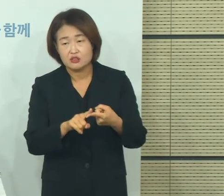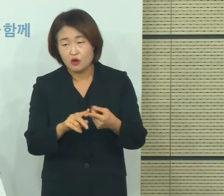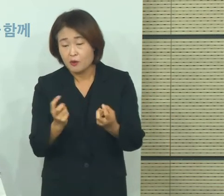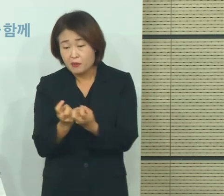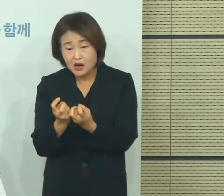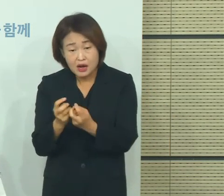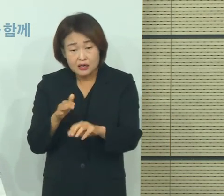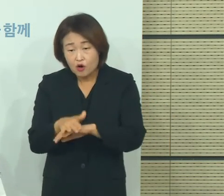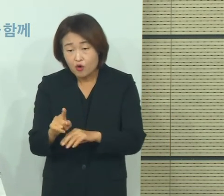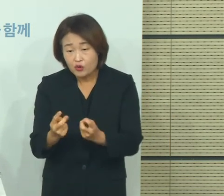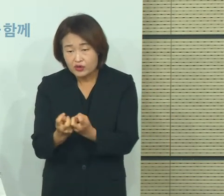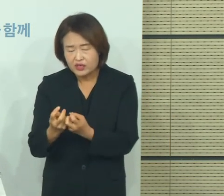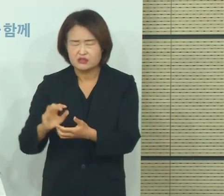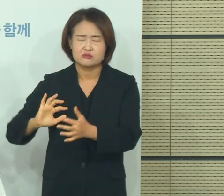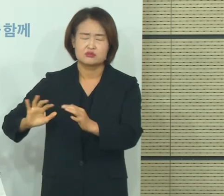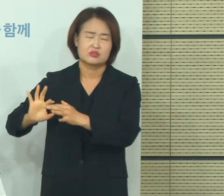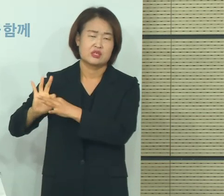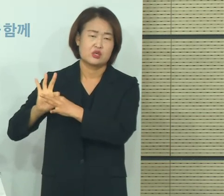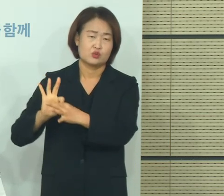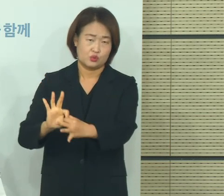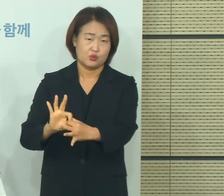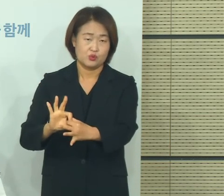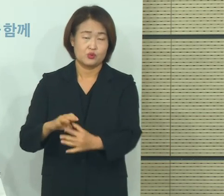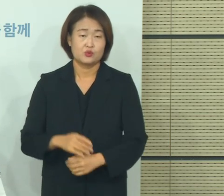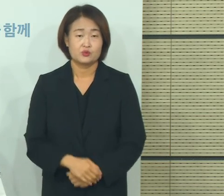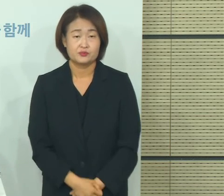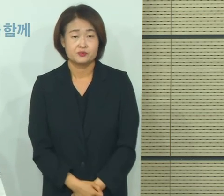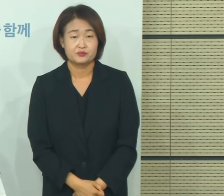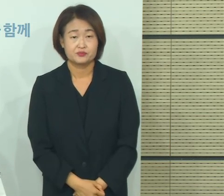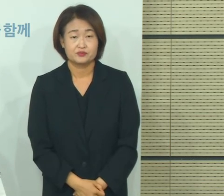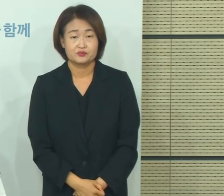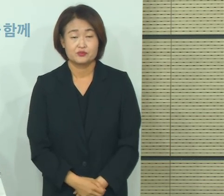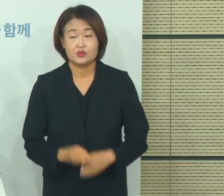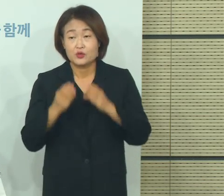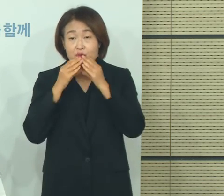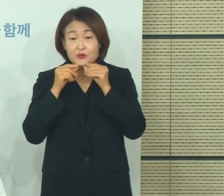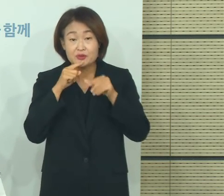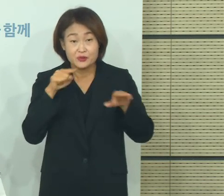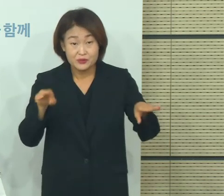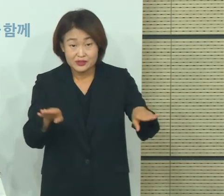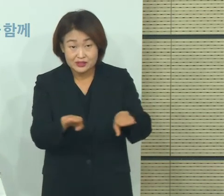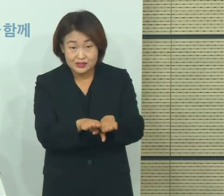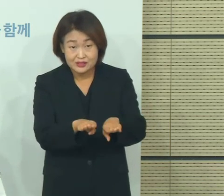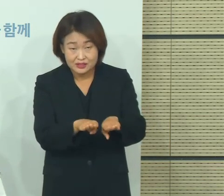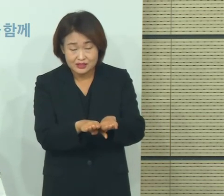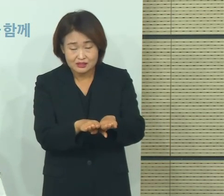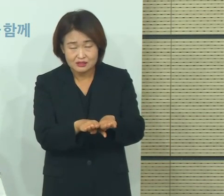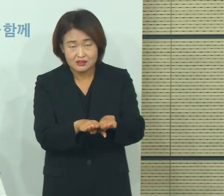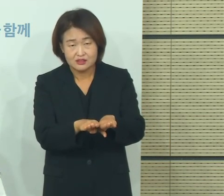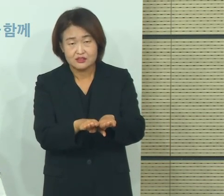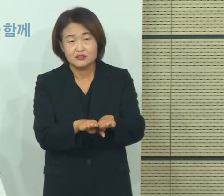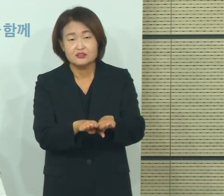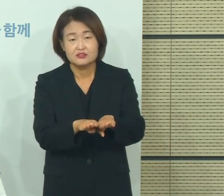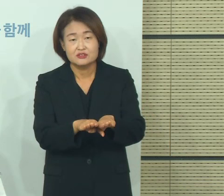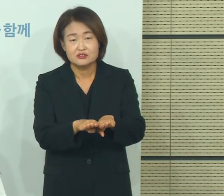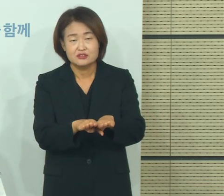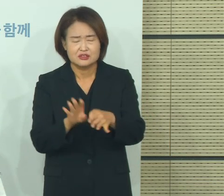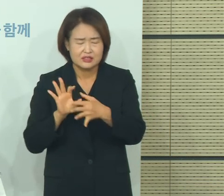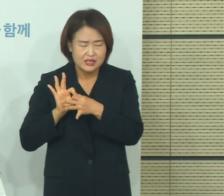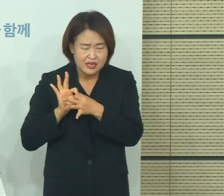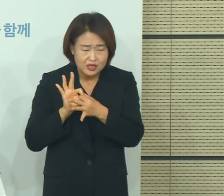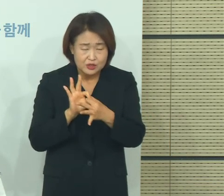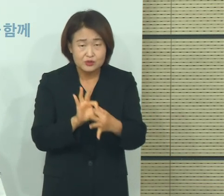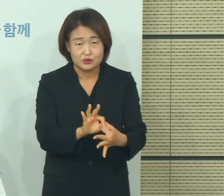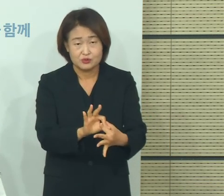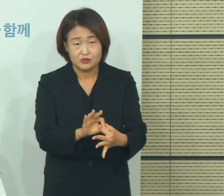되고 있다라는 말씀을 드립니다. 주말까지 국민들께서 사회적 그리두기에 지원까지 잘 해오셨던